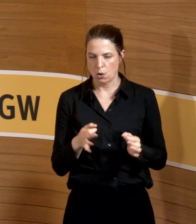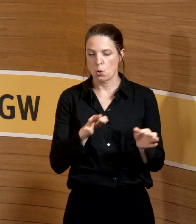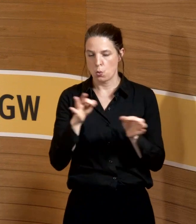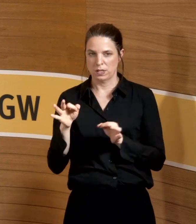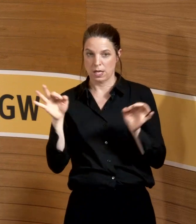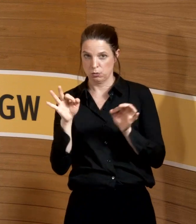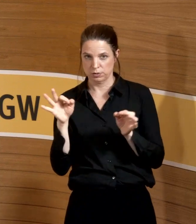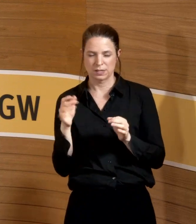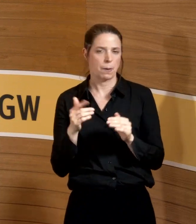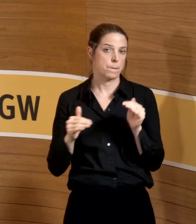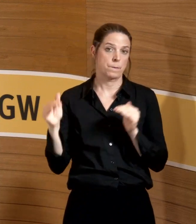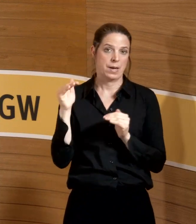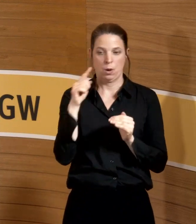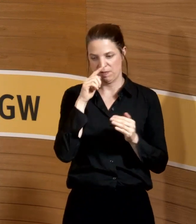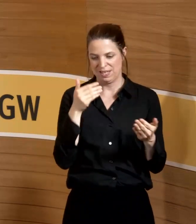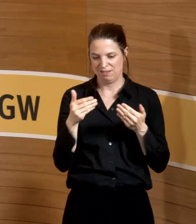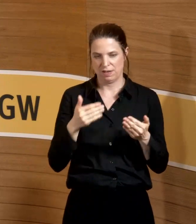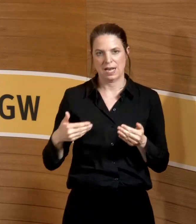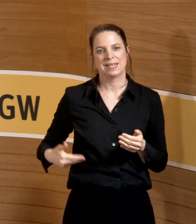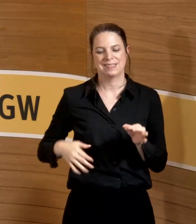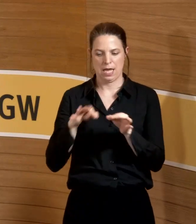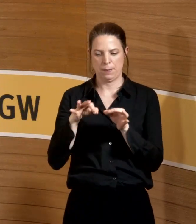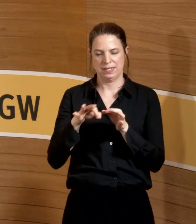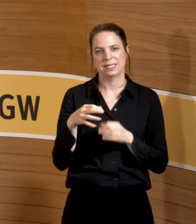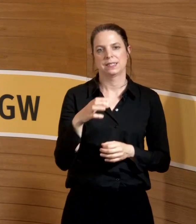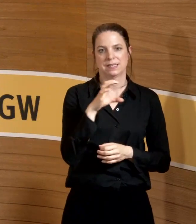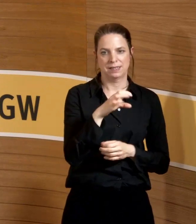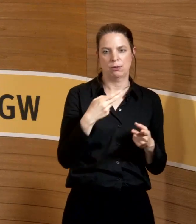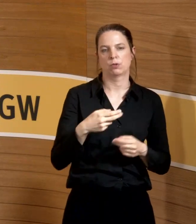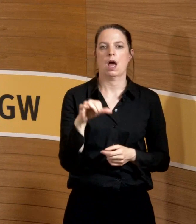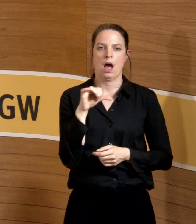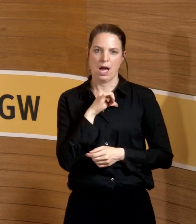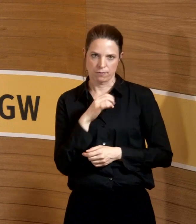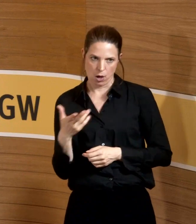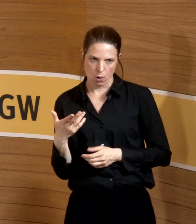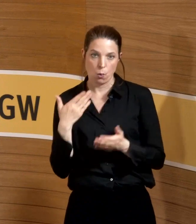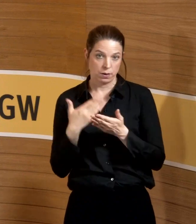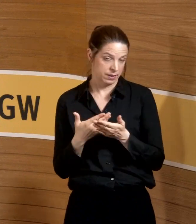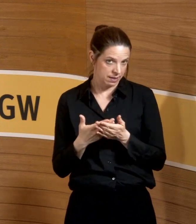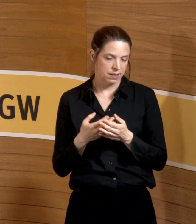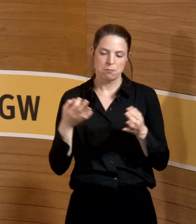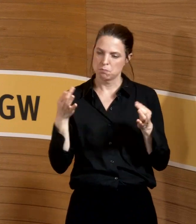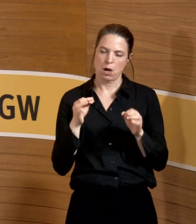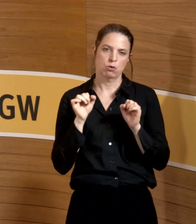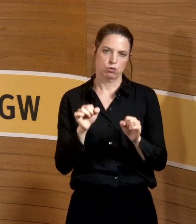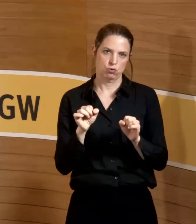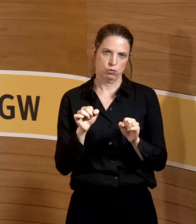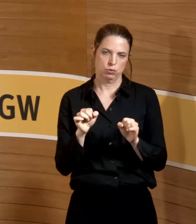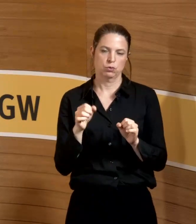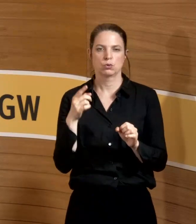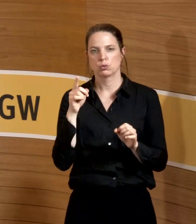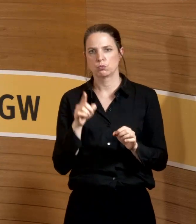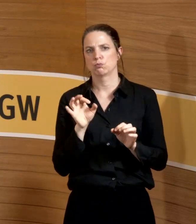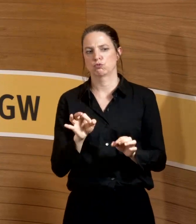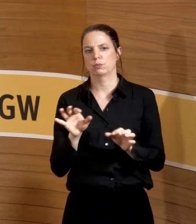ist deutlich höher als bei Hepatitis C und HIV. Deswegen sollte die Schwangere da geschützt sein. Und dann elektive Eingreife,